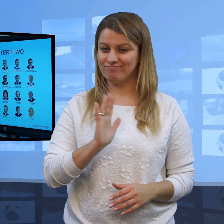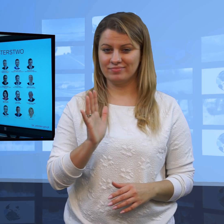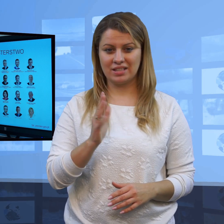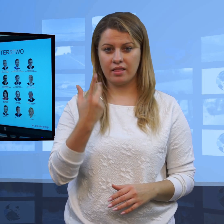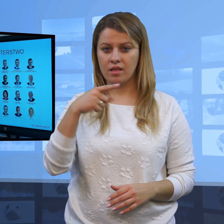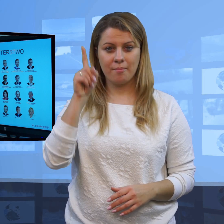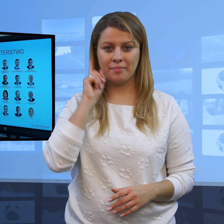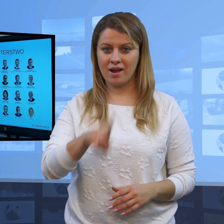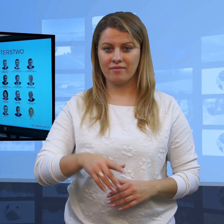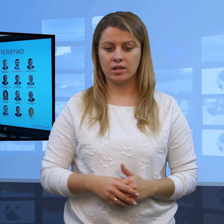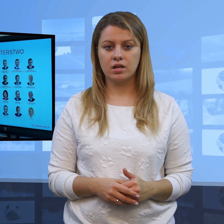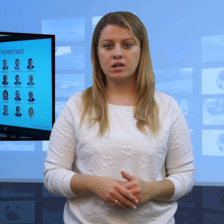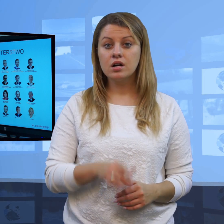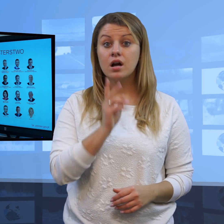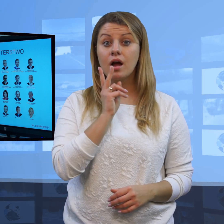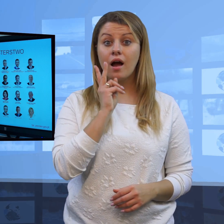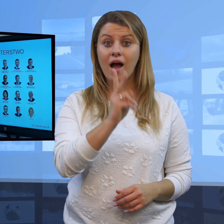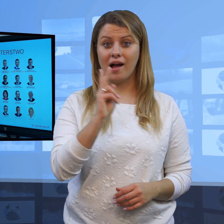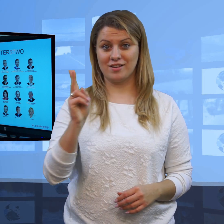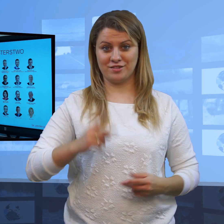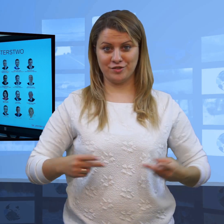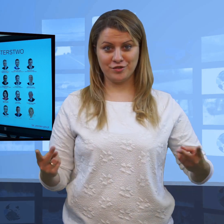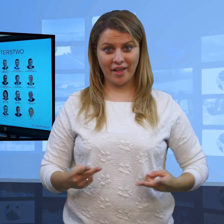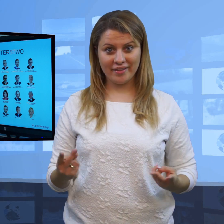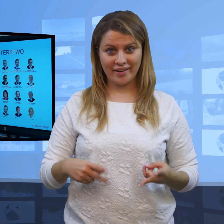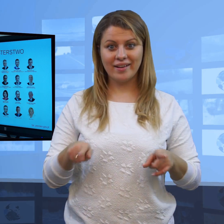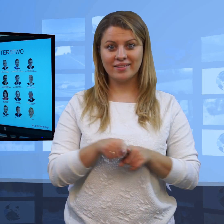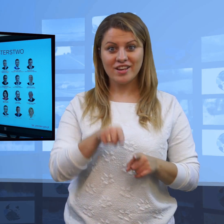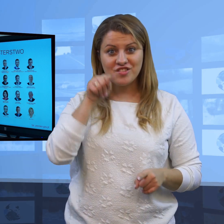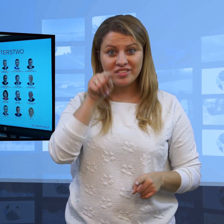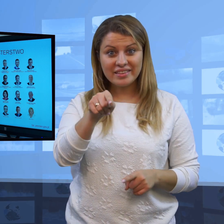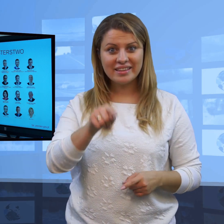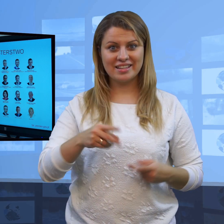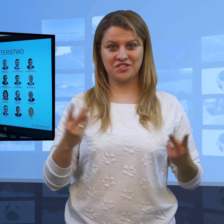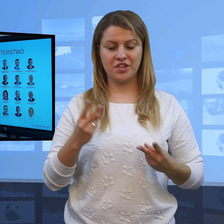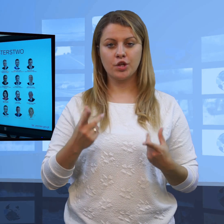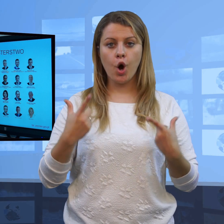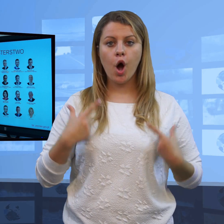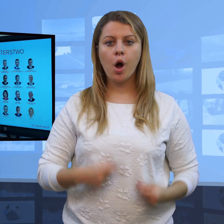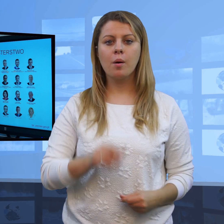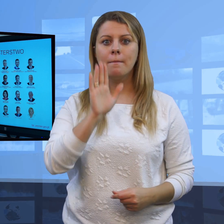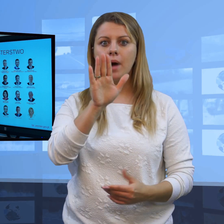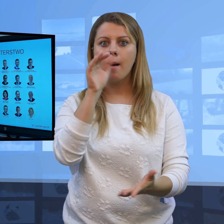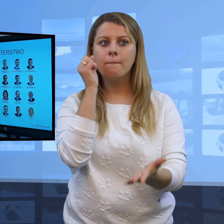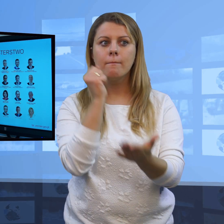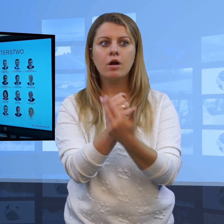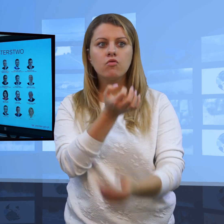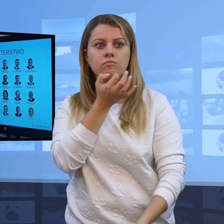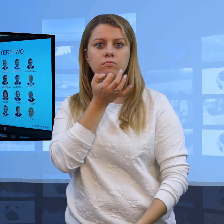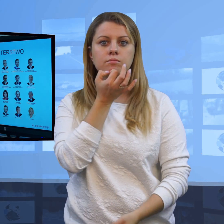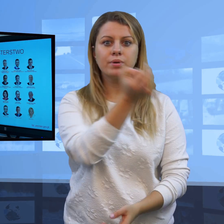gazety. Otóż proszę Państwa, nie. Każdy dziennikarz ma prawo zadać pytanie